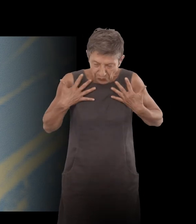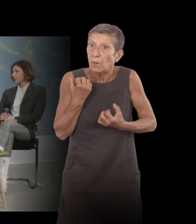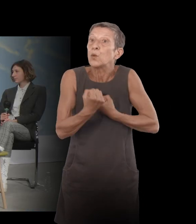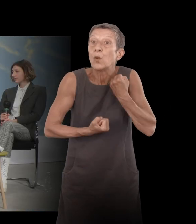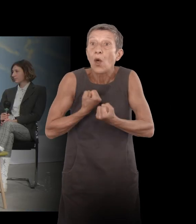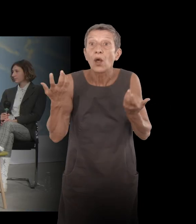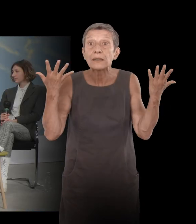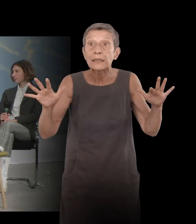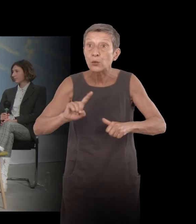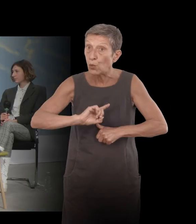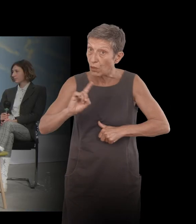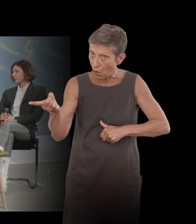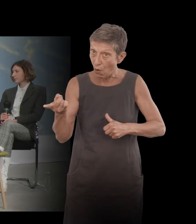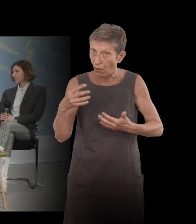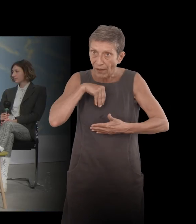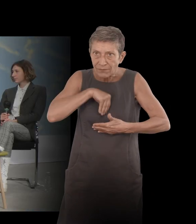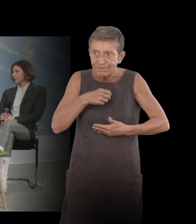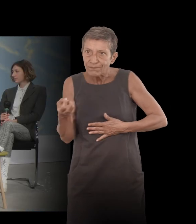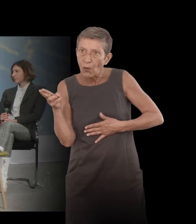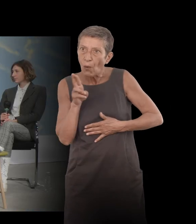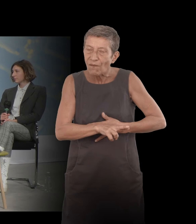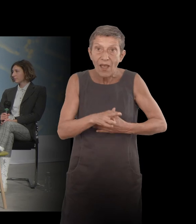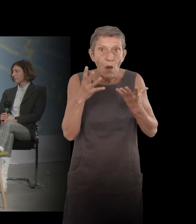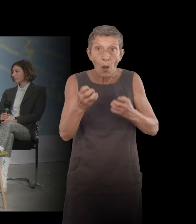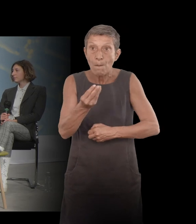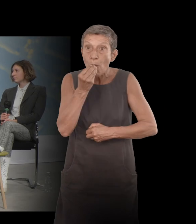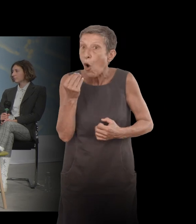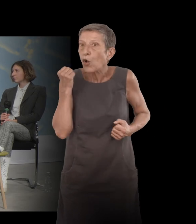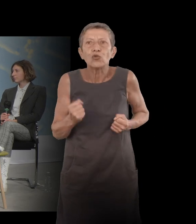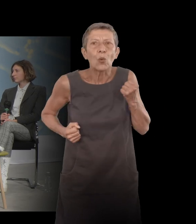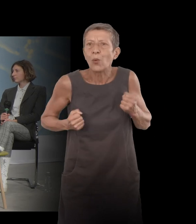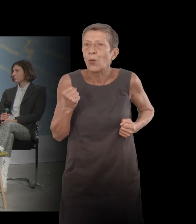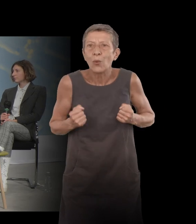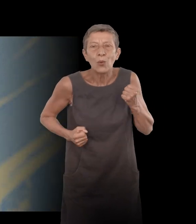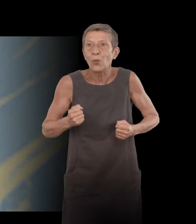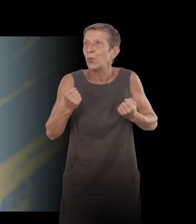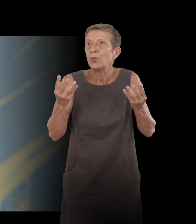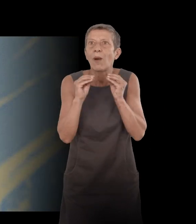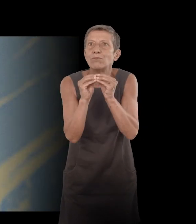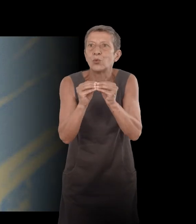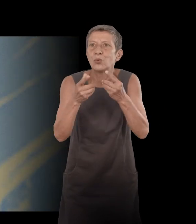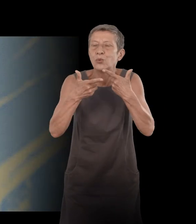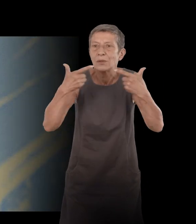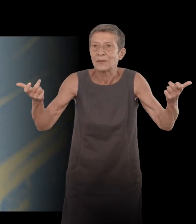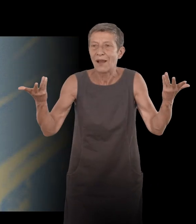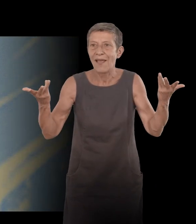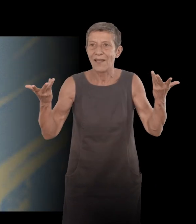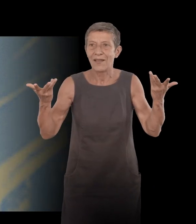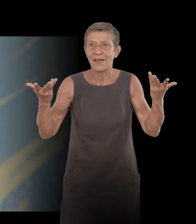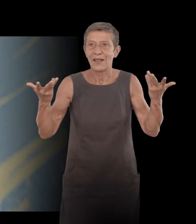nouveau l'envie de manger de courir d'aimer d'être aimé etc il y a quelque chose comme un réinvestissement